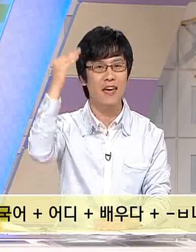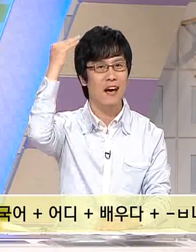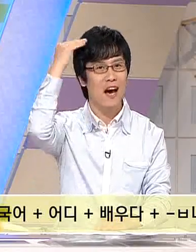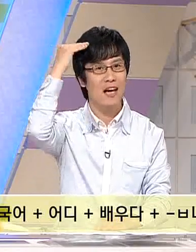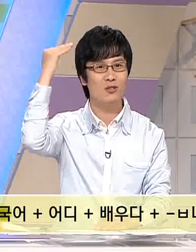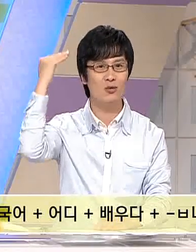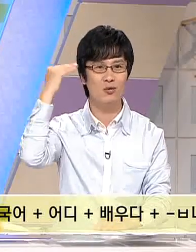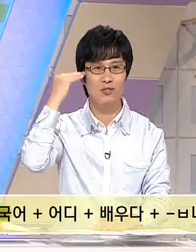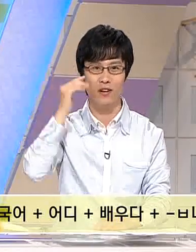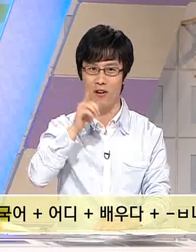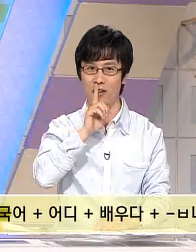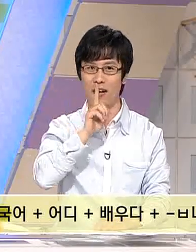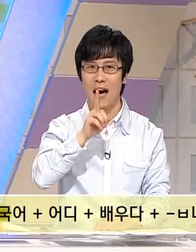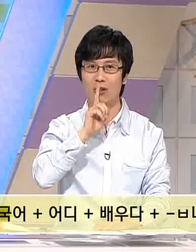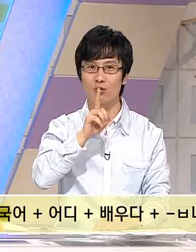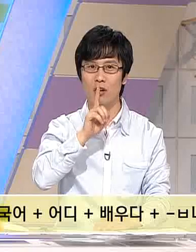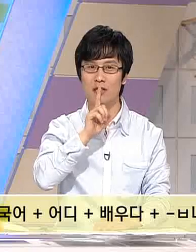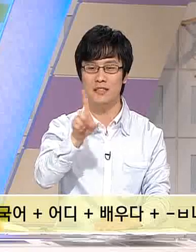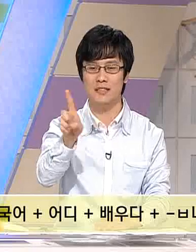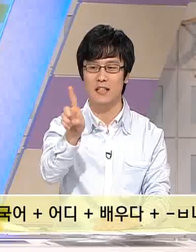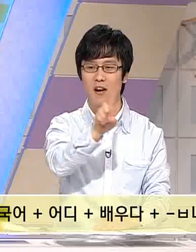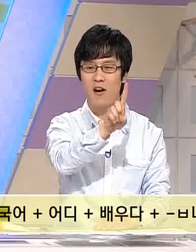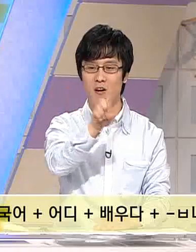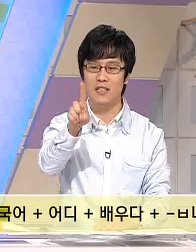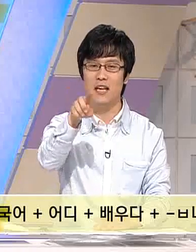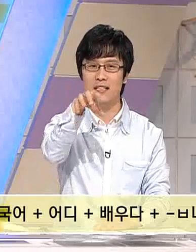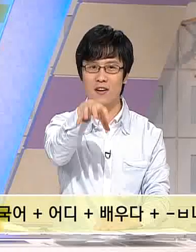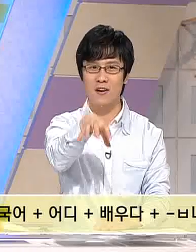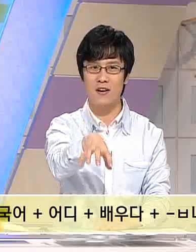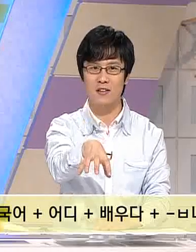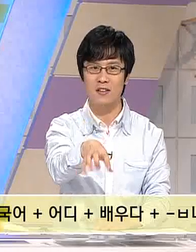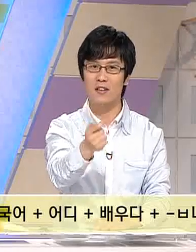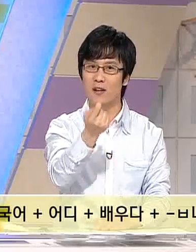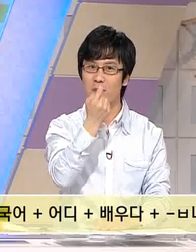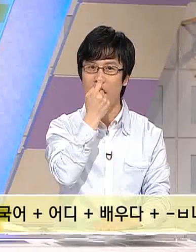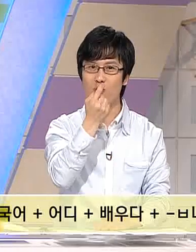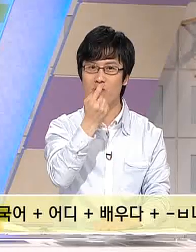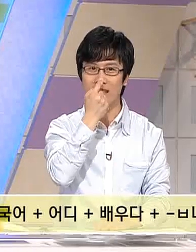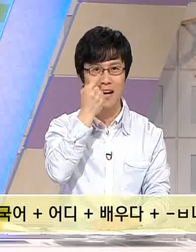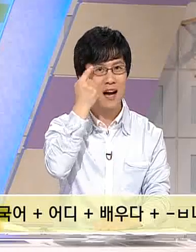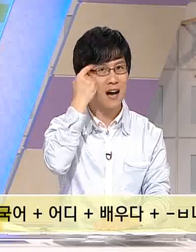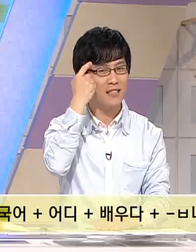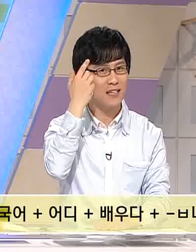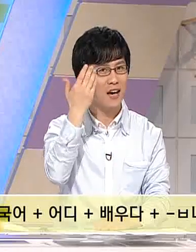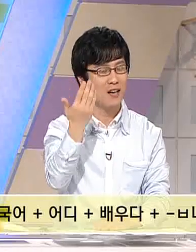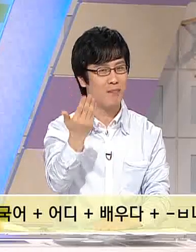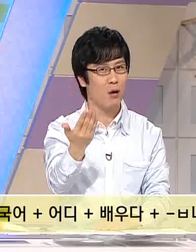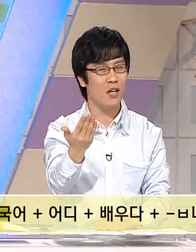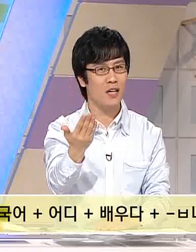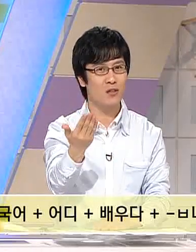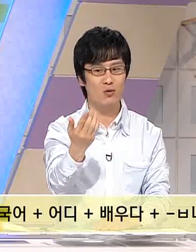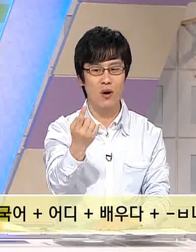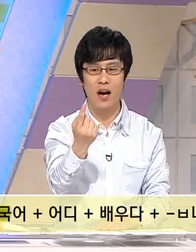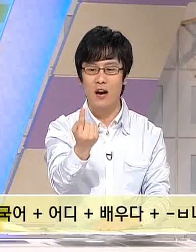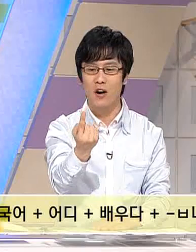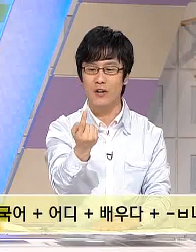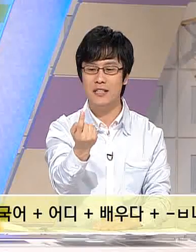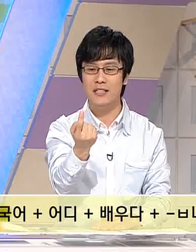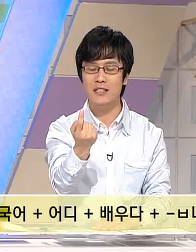한국어 한국어는 어디에서 배웁니까? 자 배우다라는 수화 일지를